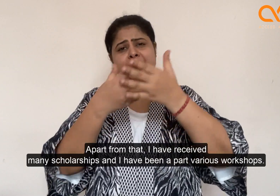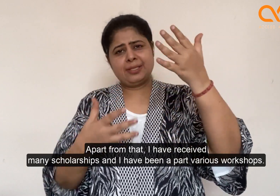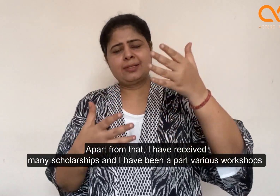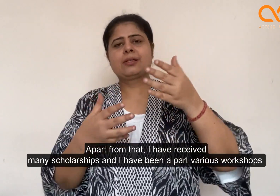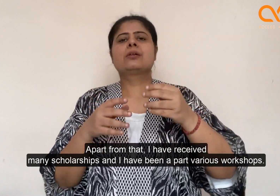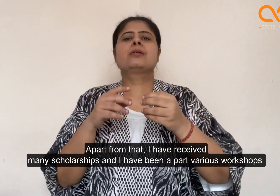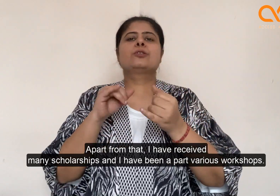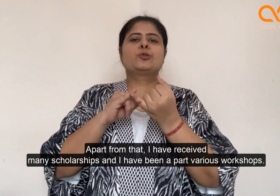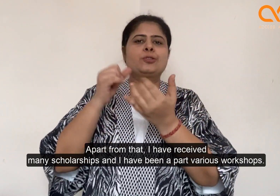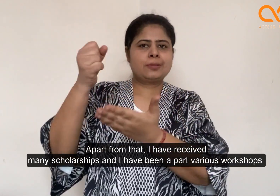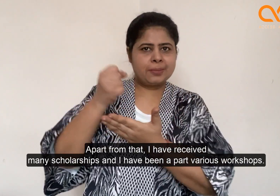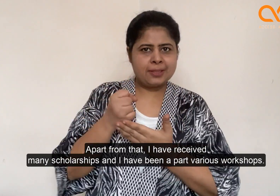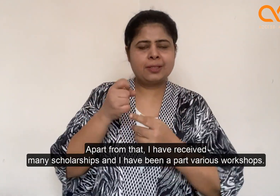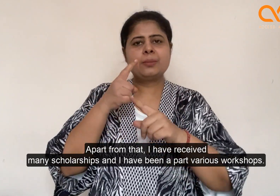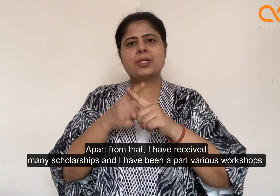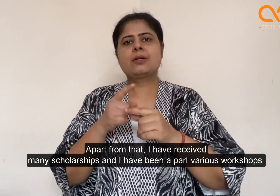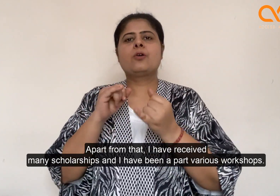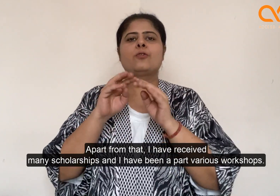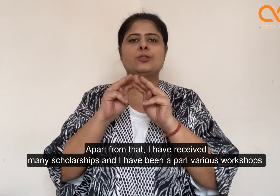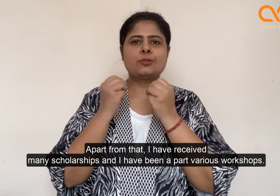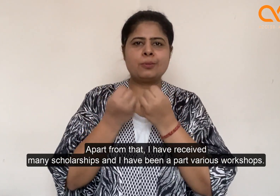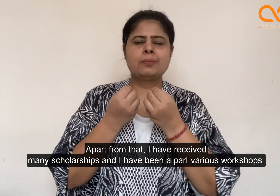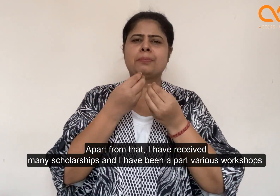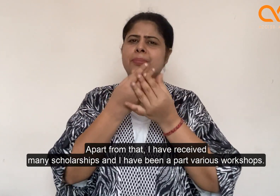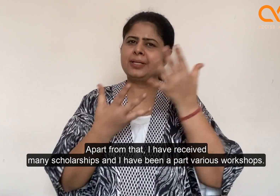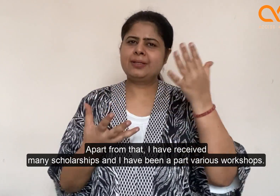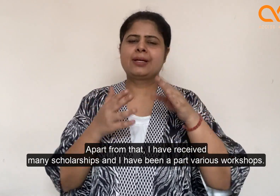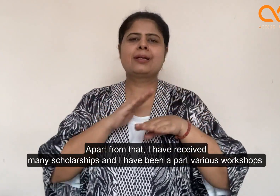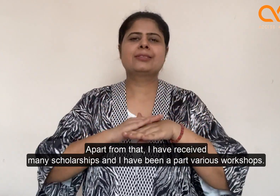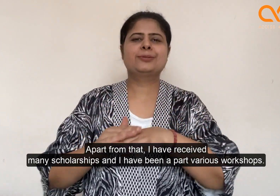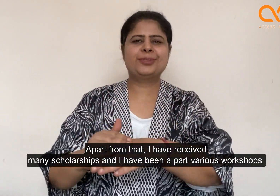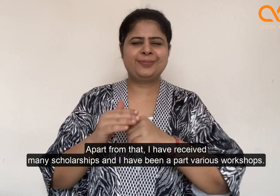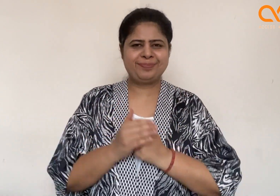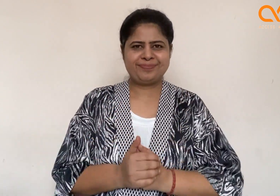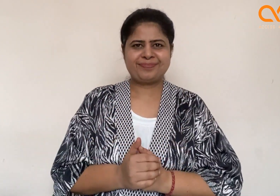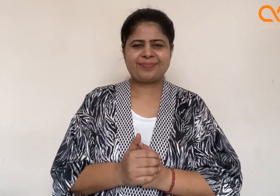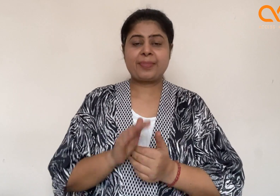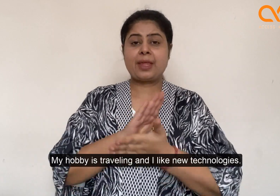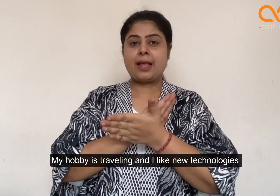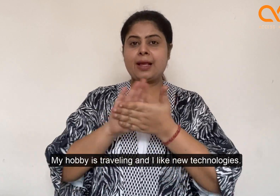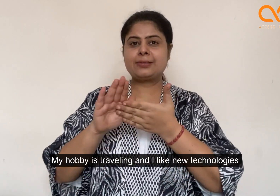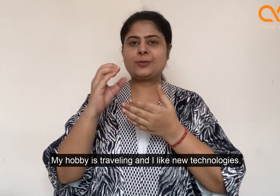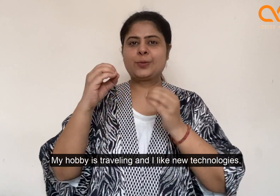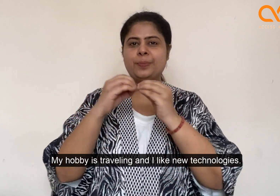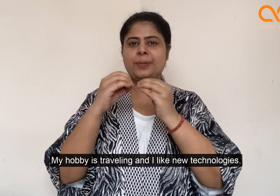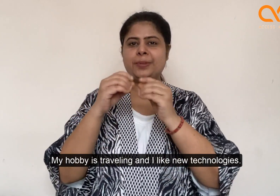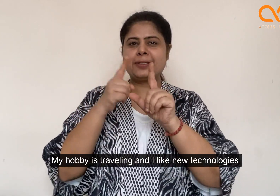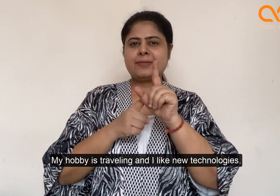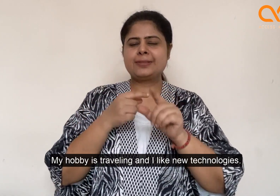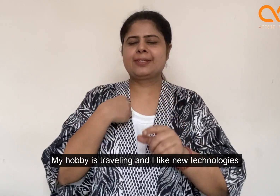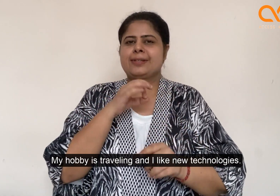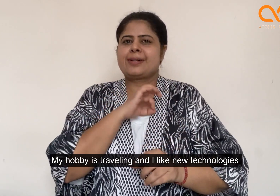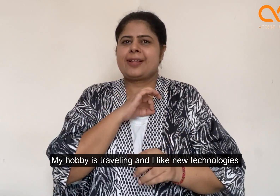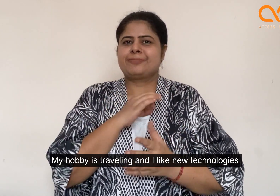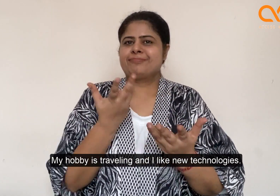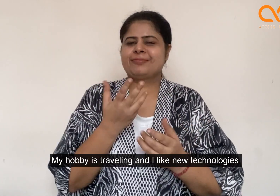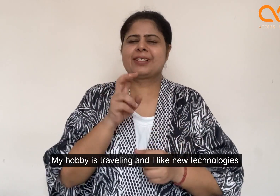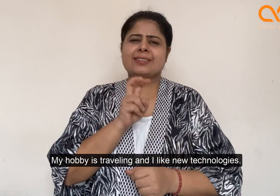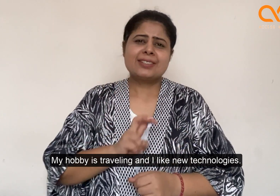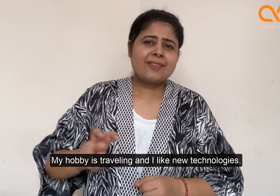इसी के साथ मैंने काफी चात्रवत्ती हासल की है व कई वर्क्शॉप का हिस्सा भी रही हूँ मुझे